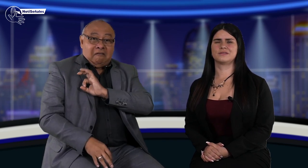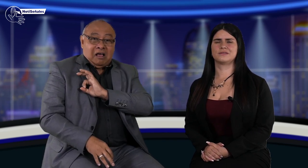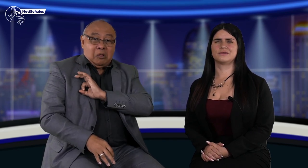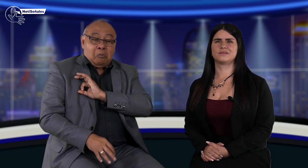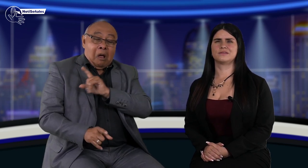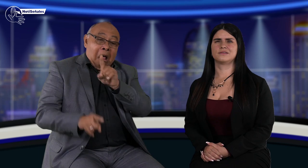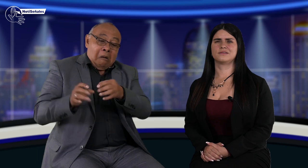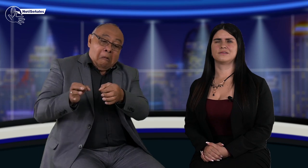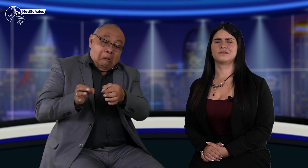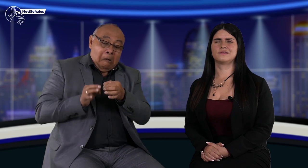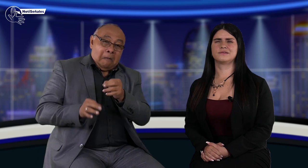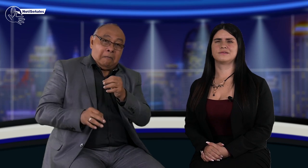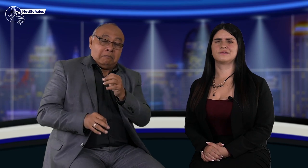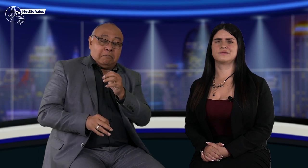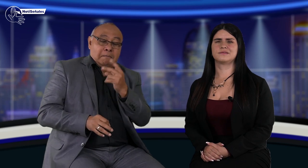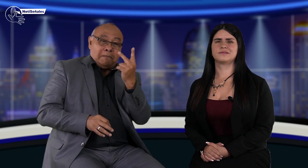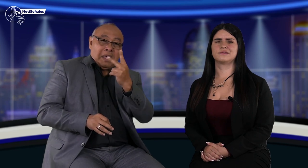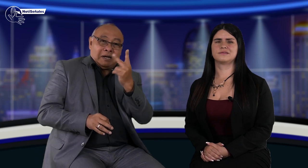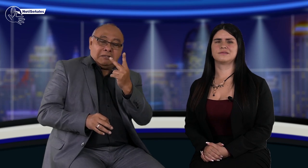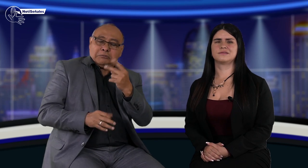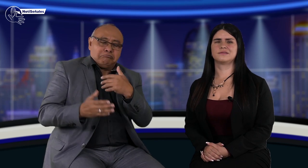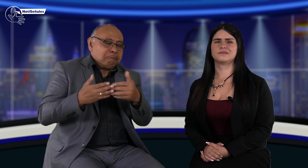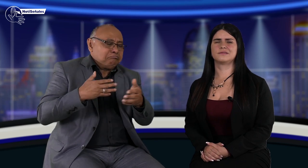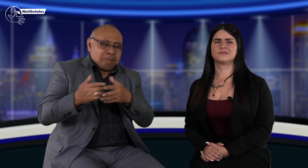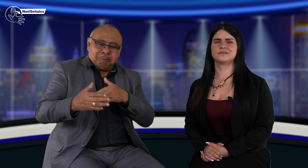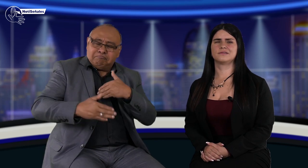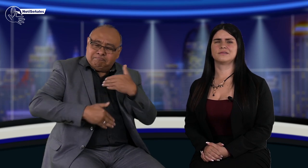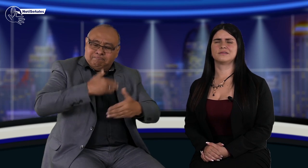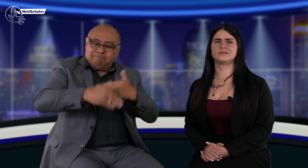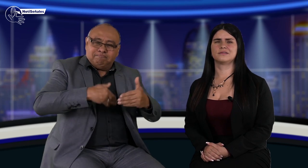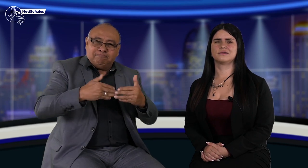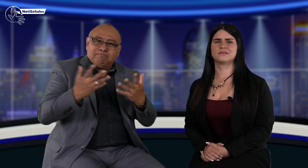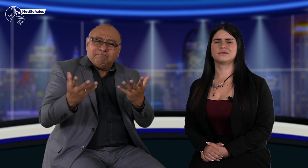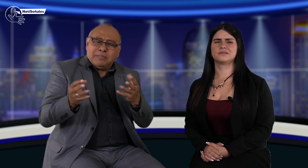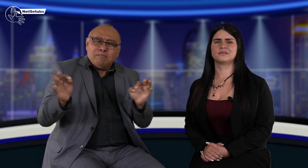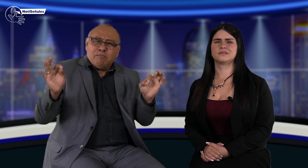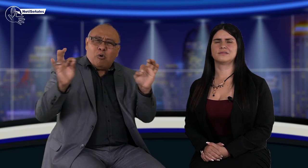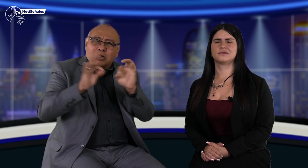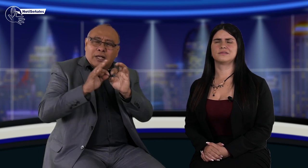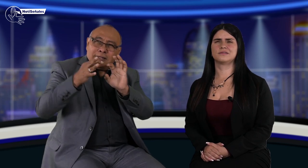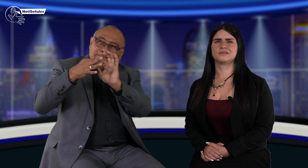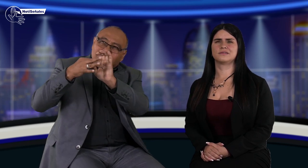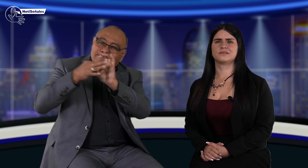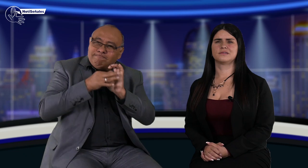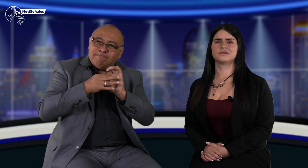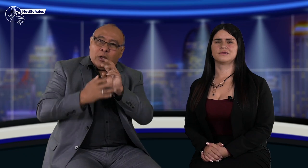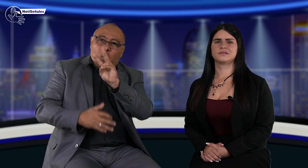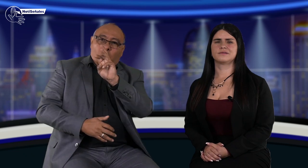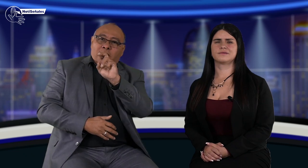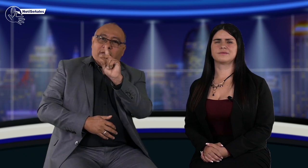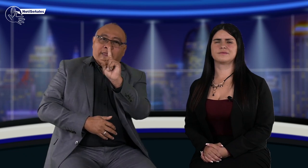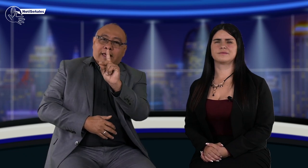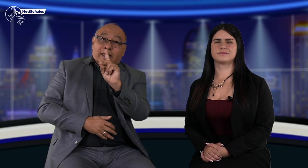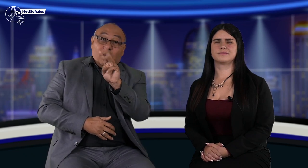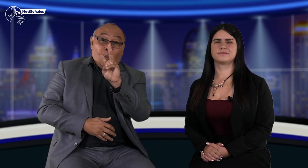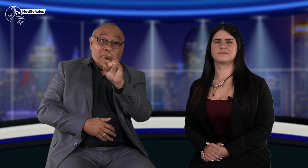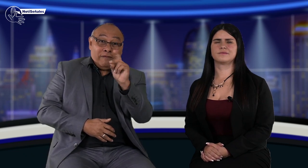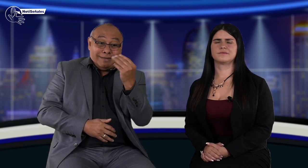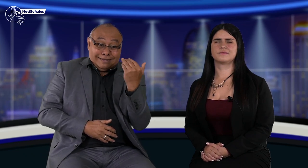Lo fundamental es trabajar aunados a la WFD, quienes hace poco estuvieron de